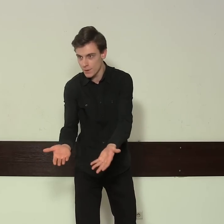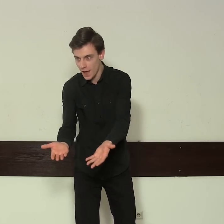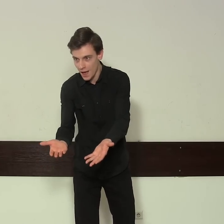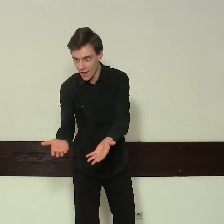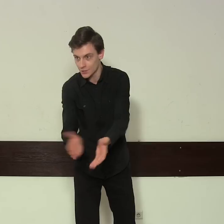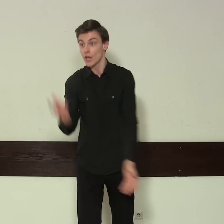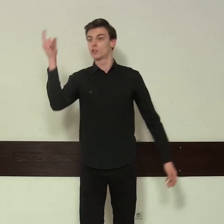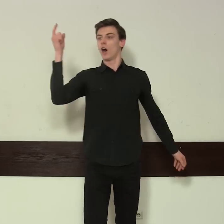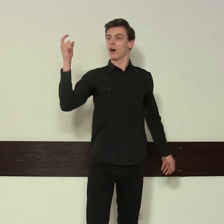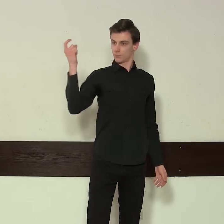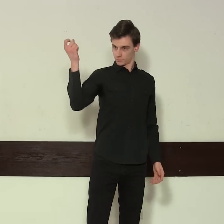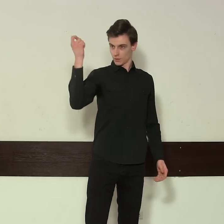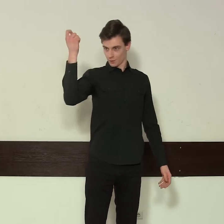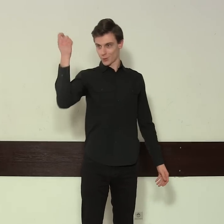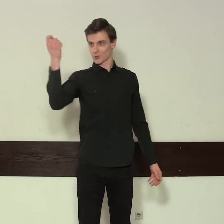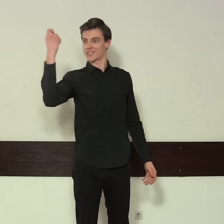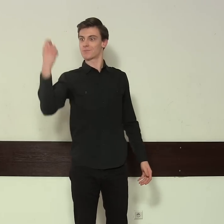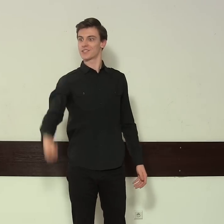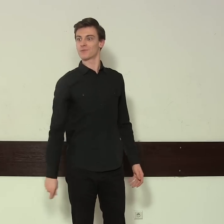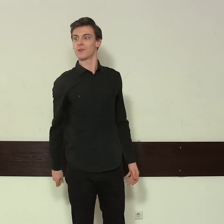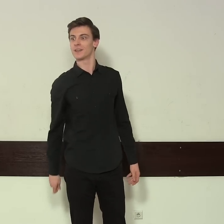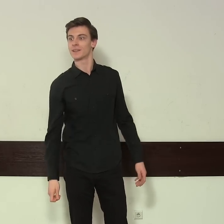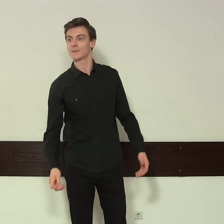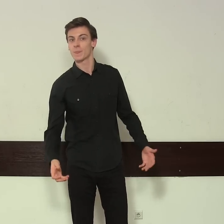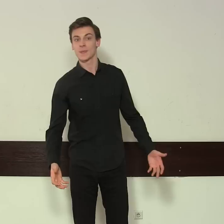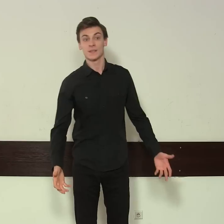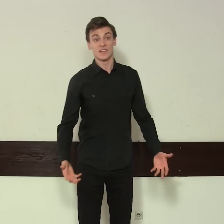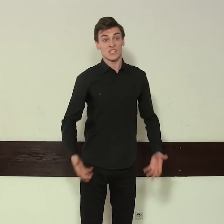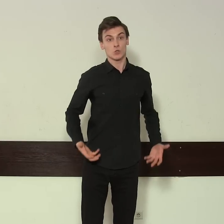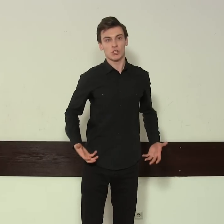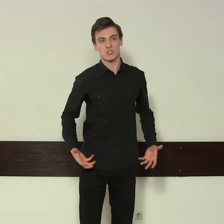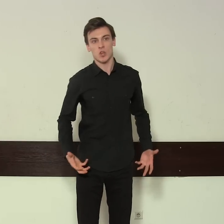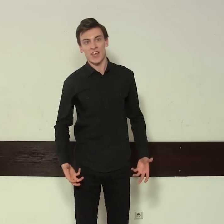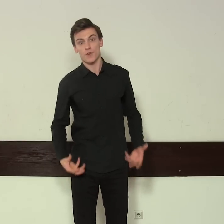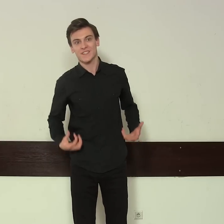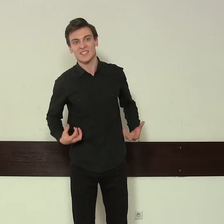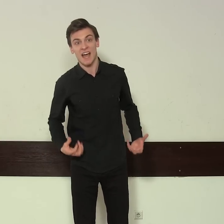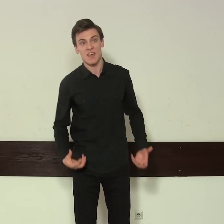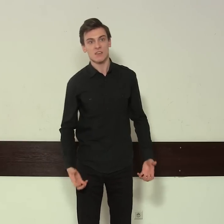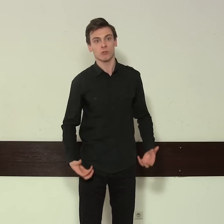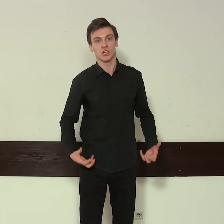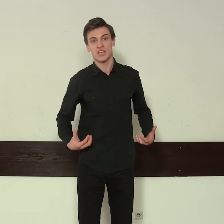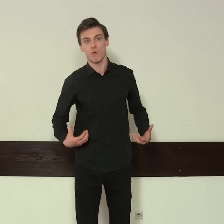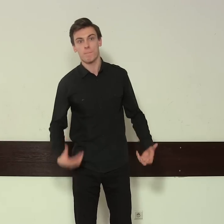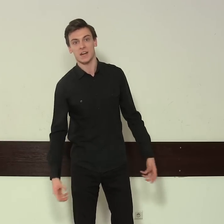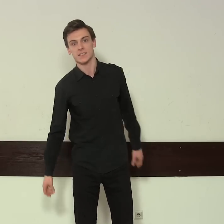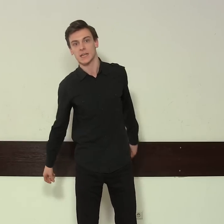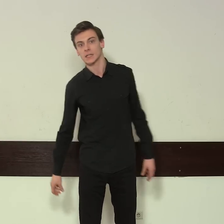brać. To ruskie przysłowie. Słysząc to, major wstaje i od gniewu parska.